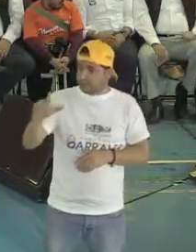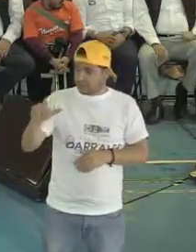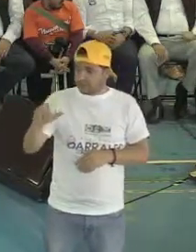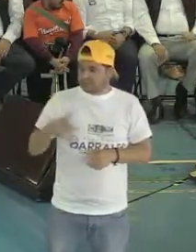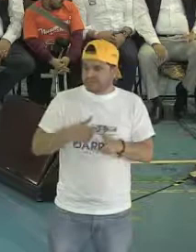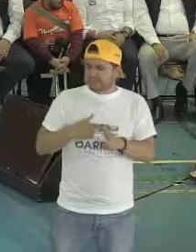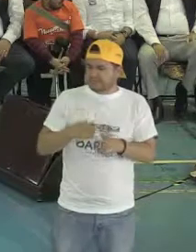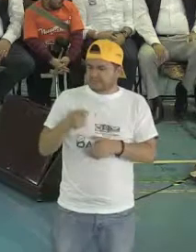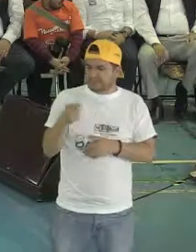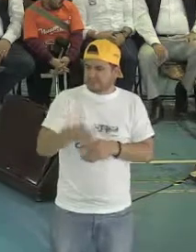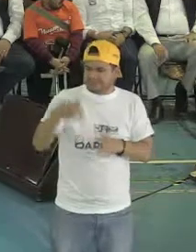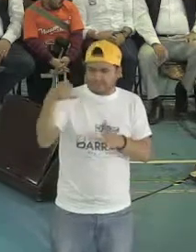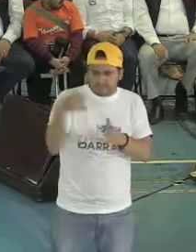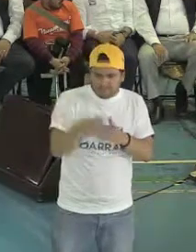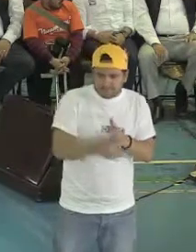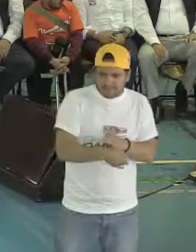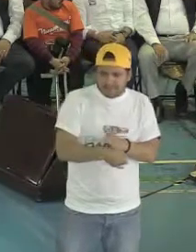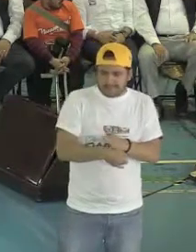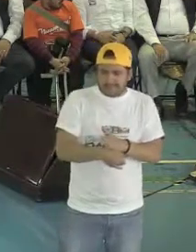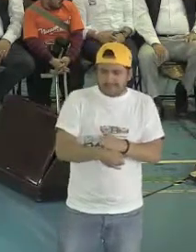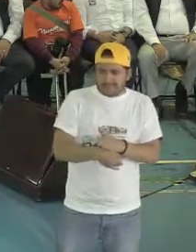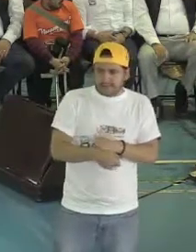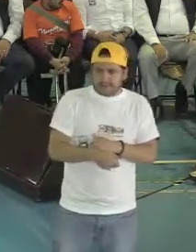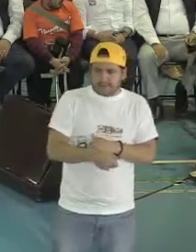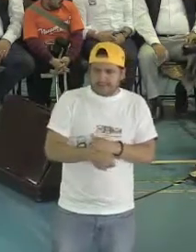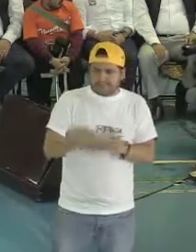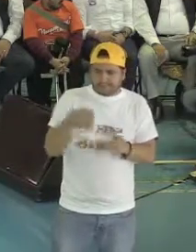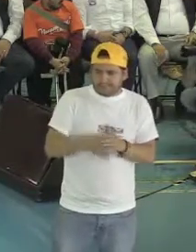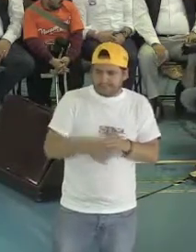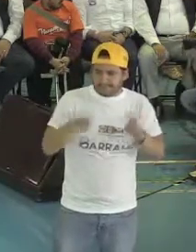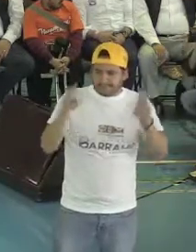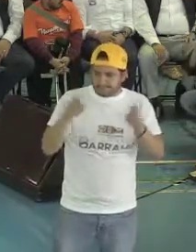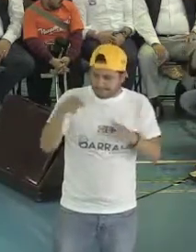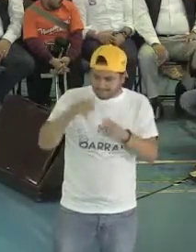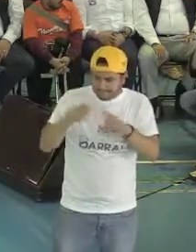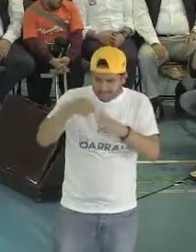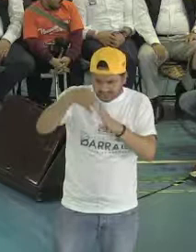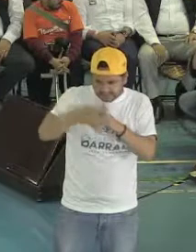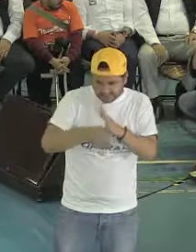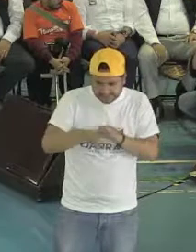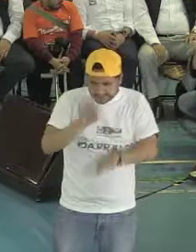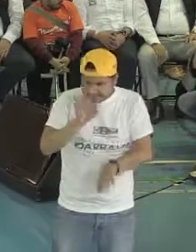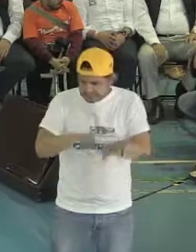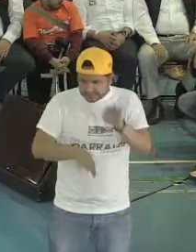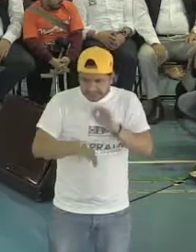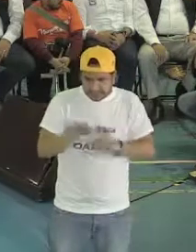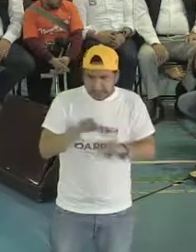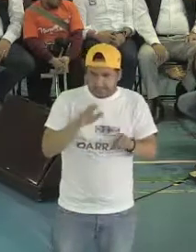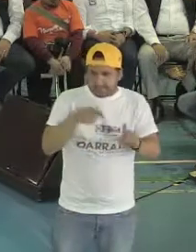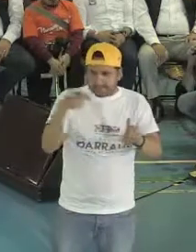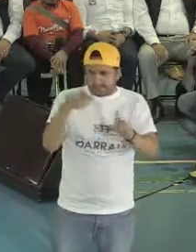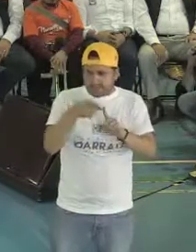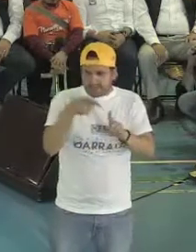es meternos a los detalles. ¿Qué tenemos que hacer, por lo menos, en estos reblones que están